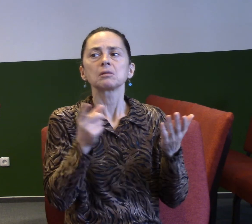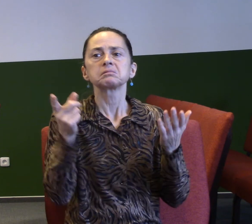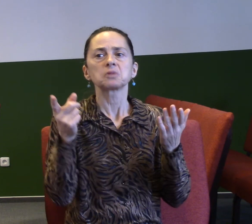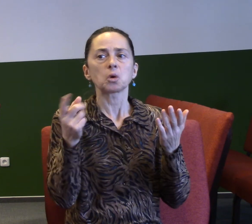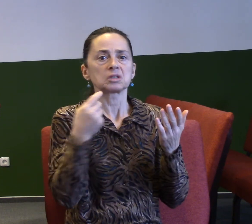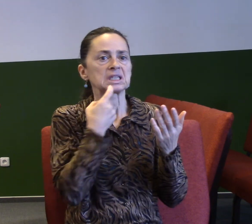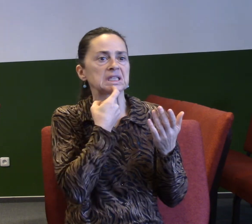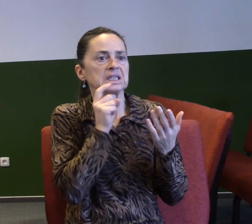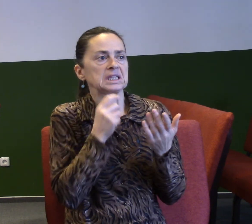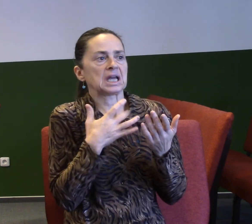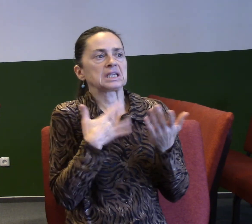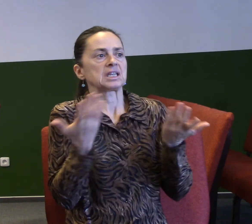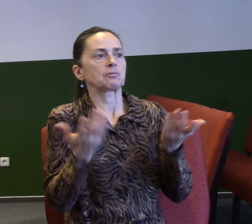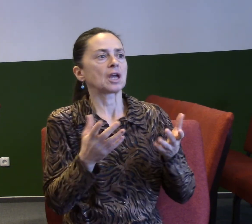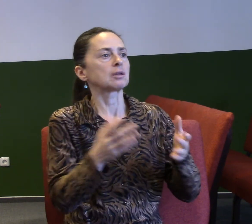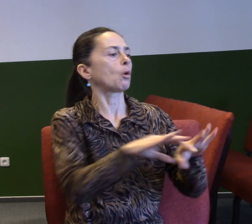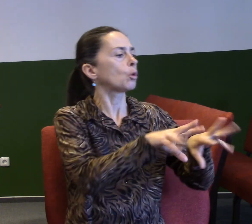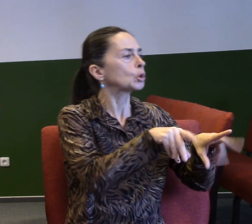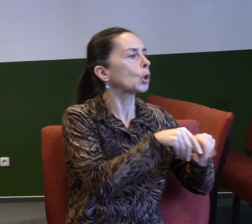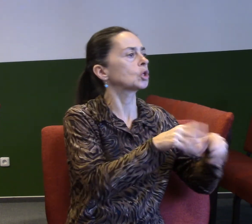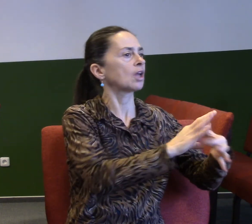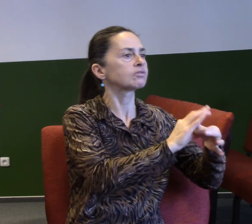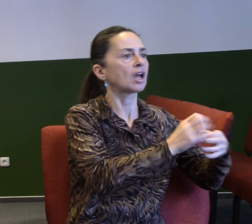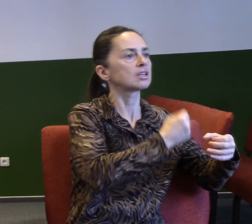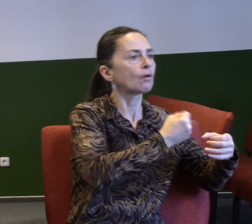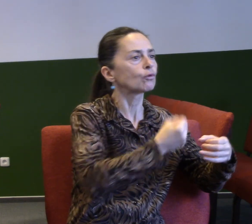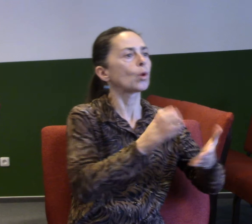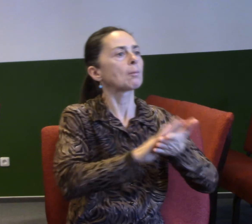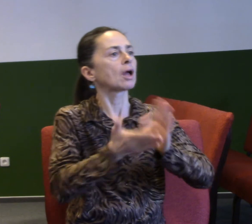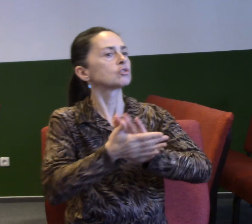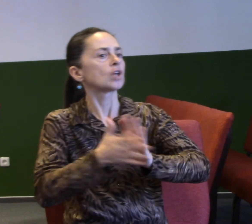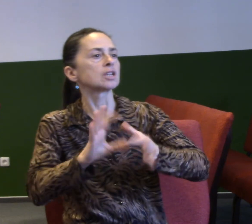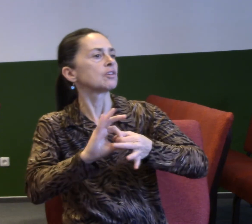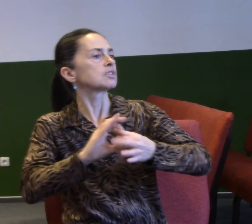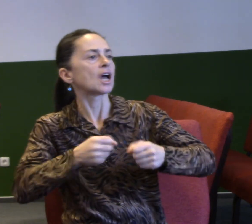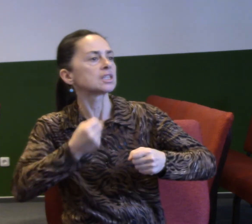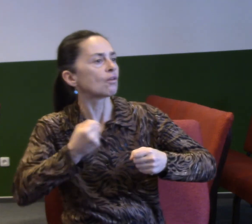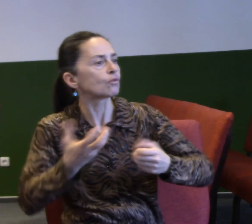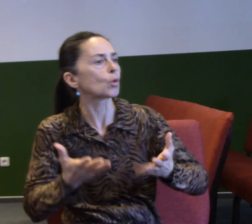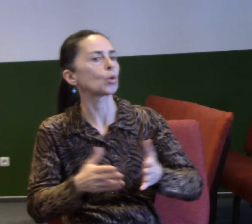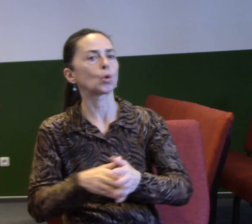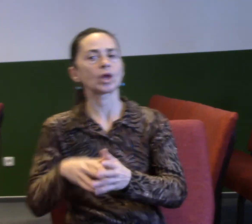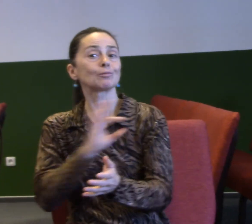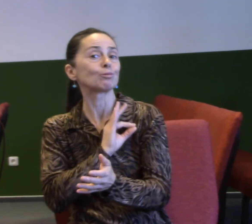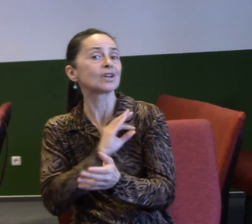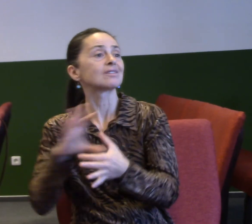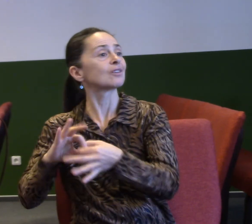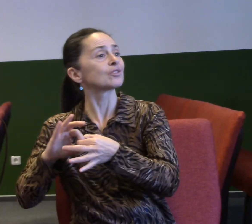tím, že nám nefungujou vztahy v rodině, v manželství, že nám nefungujou vztahy s přáteli, možná, že žádné